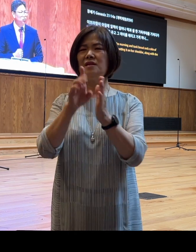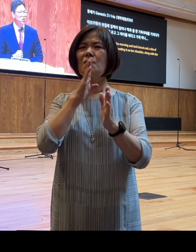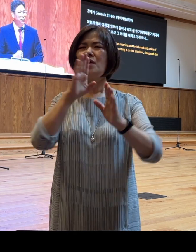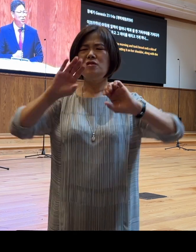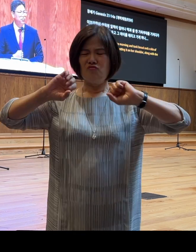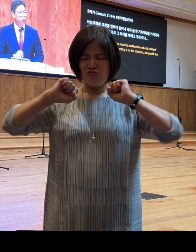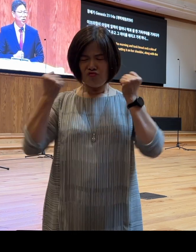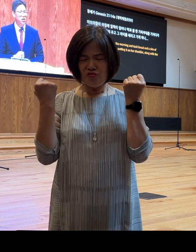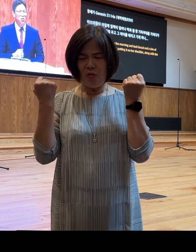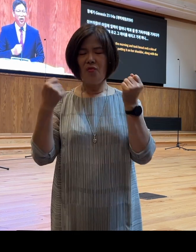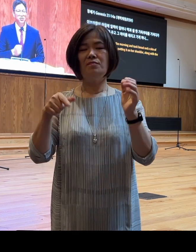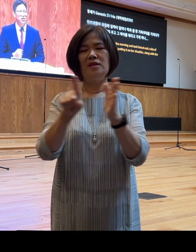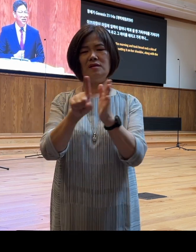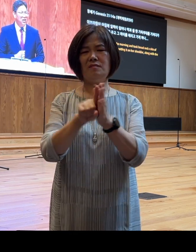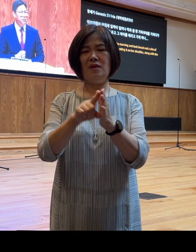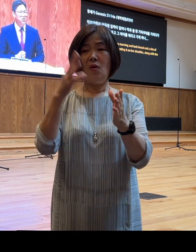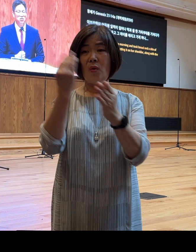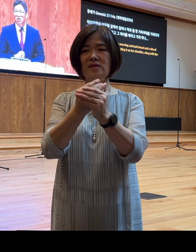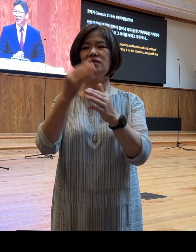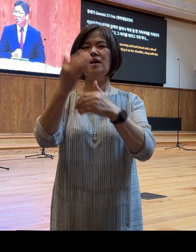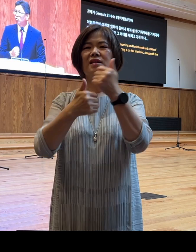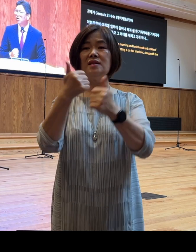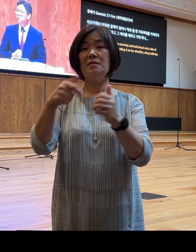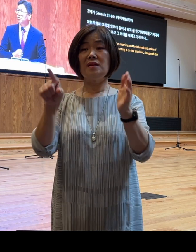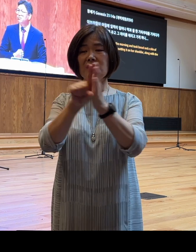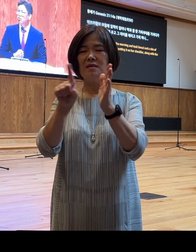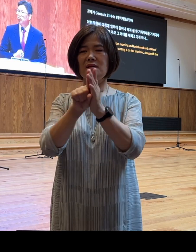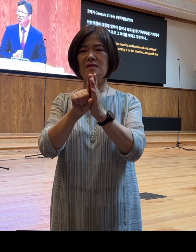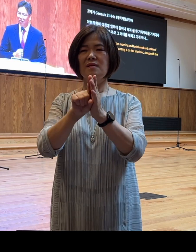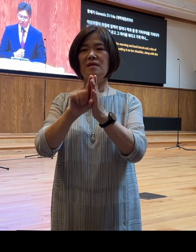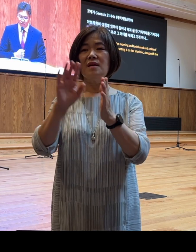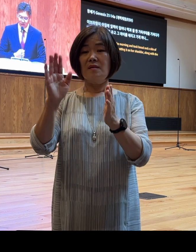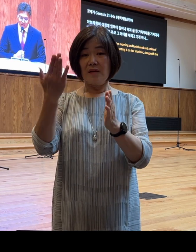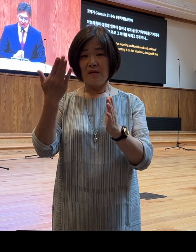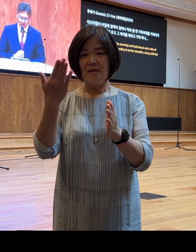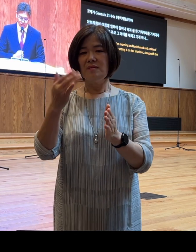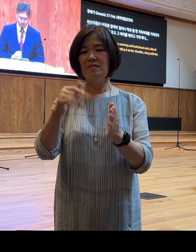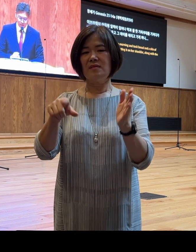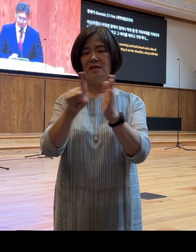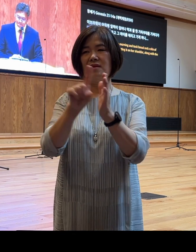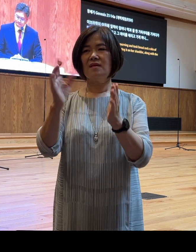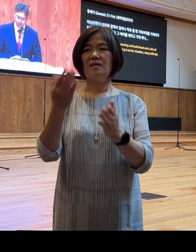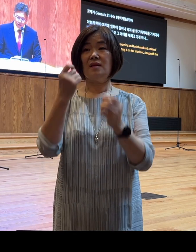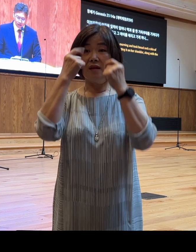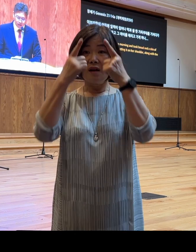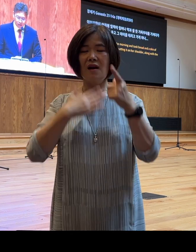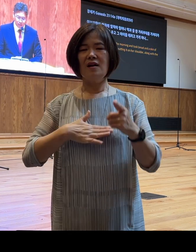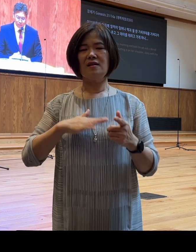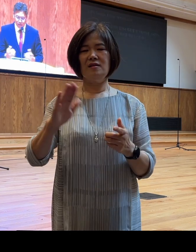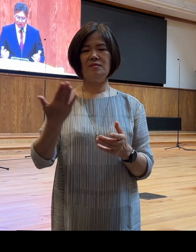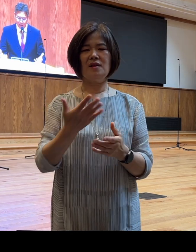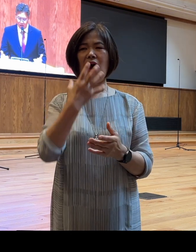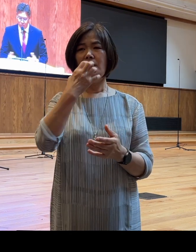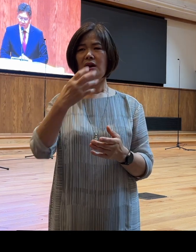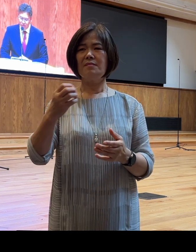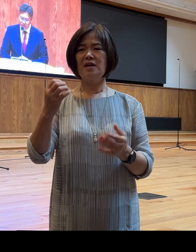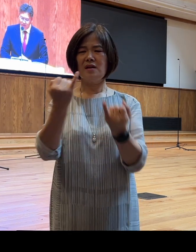믿음이었구나 완전한 하나님의 신뢰를 바탕으로 하는 믿음이었구나라는 것을 깨닫게 되었습니다 여러분 아브라함이 하갈과 첫째 아들인